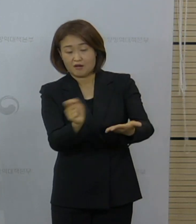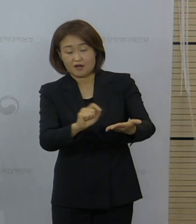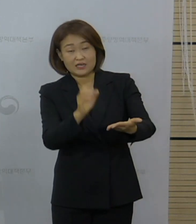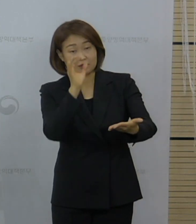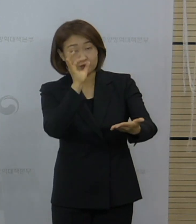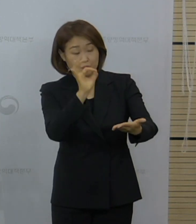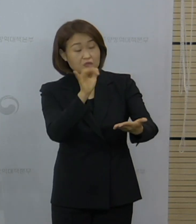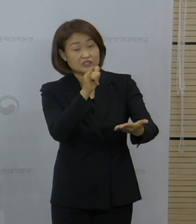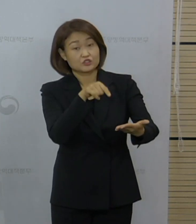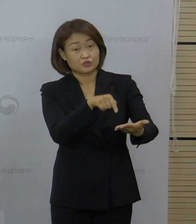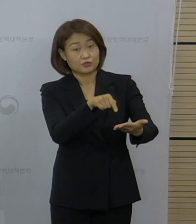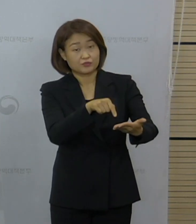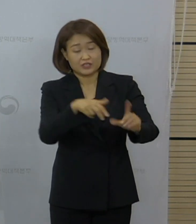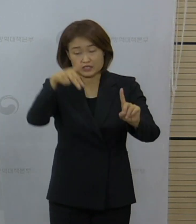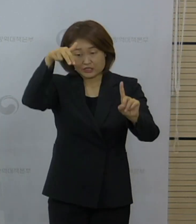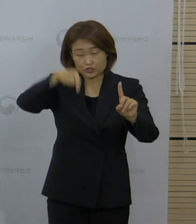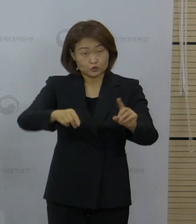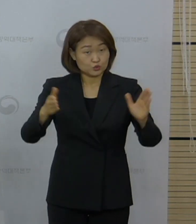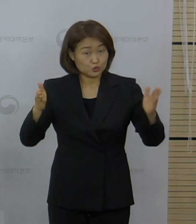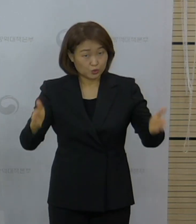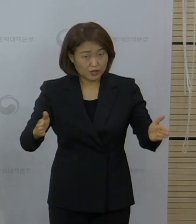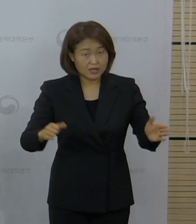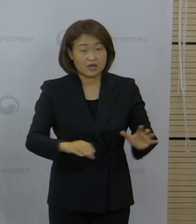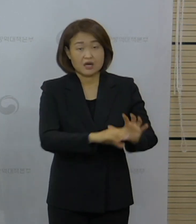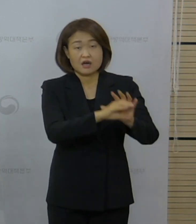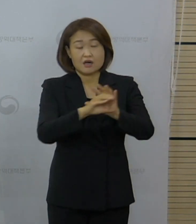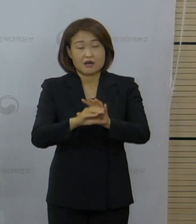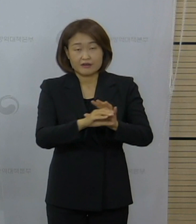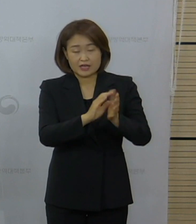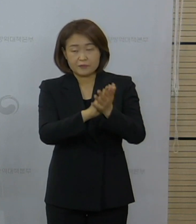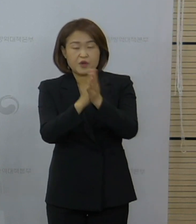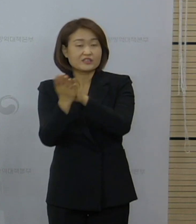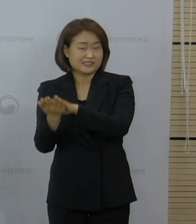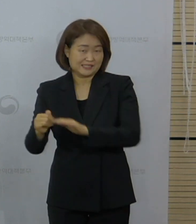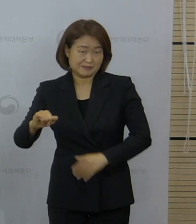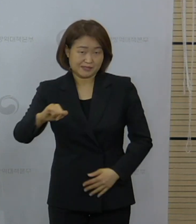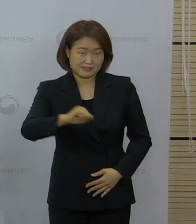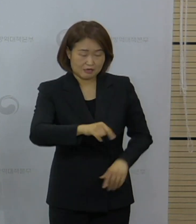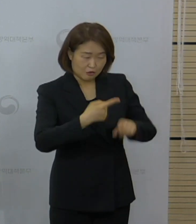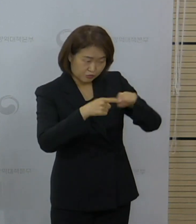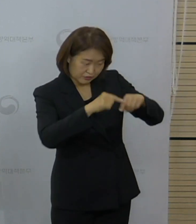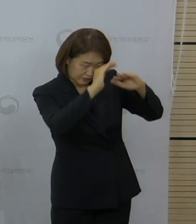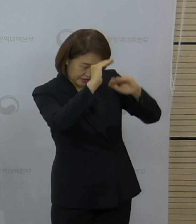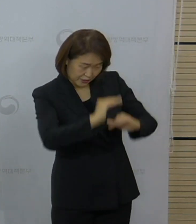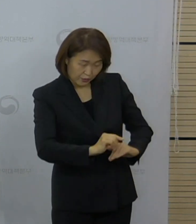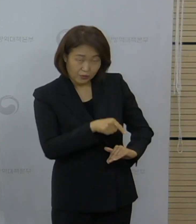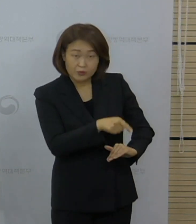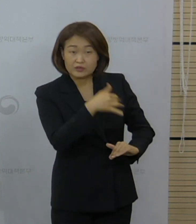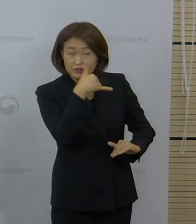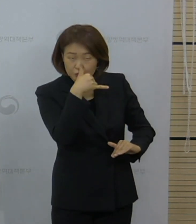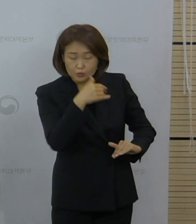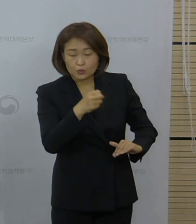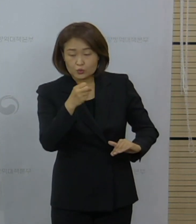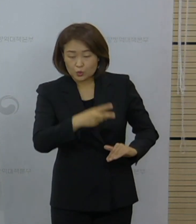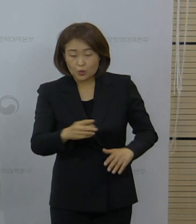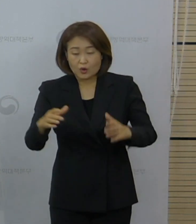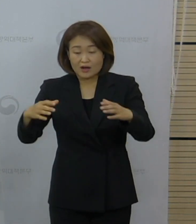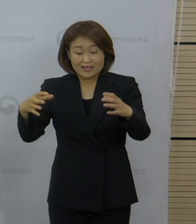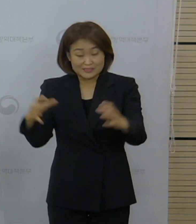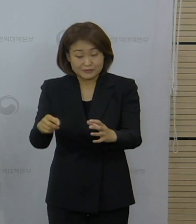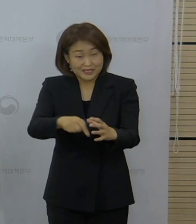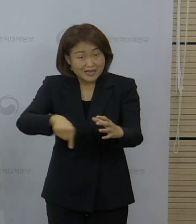저희들이 변이 바이러스에 대해서 분석한 결과가 있습니다. 그 다음에 일부 집단 발생 사례에